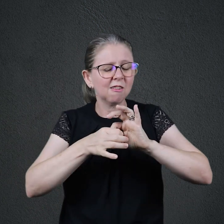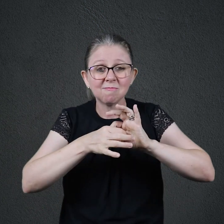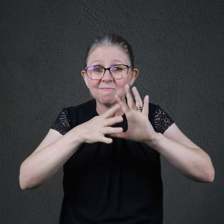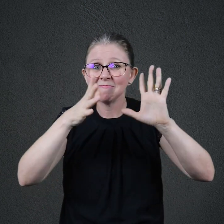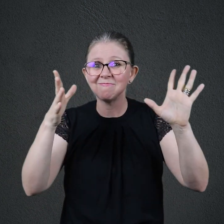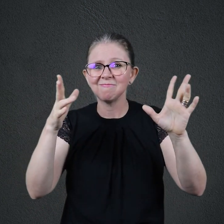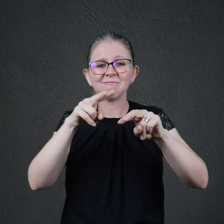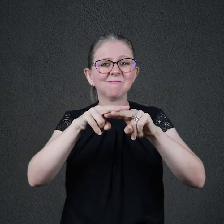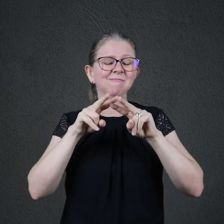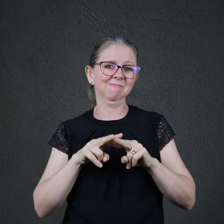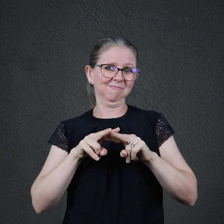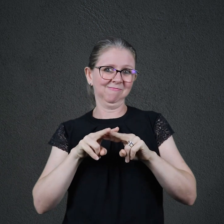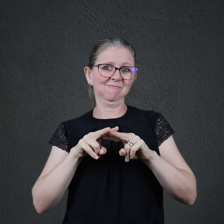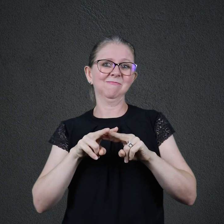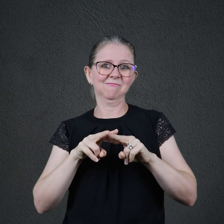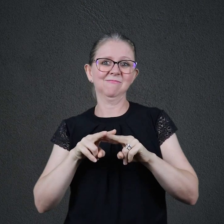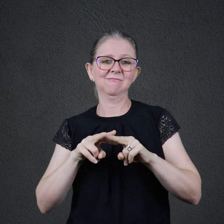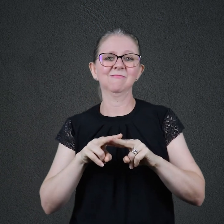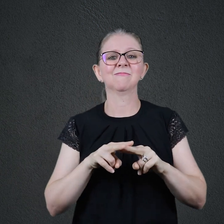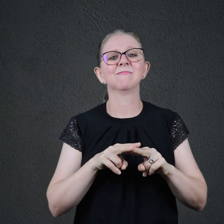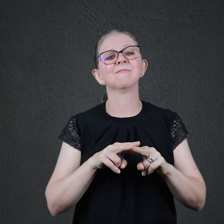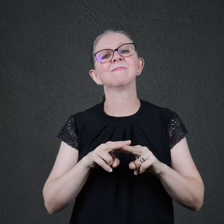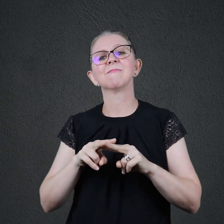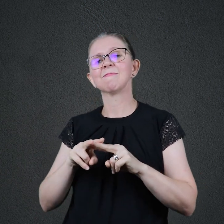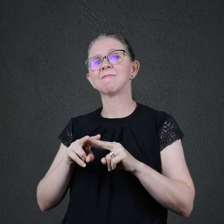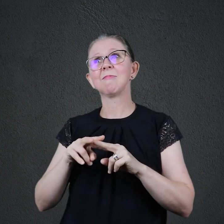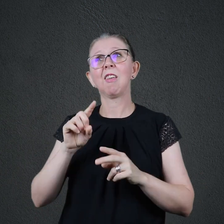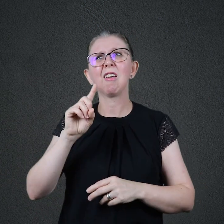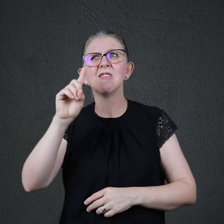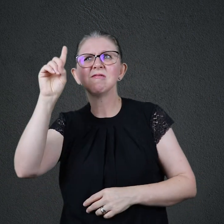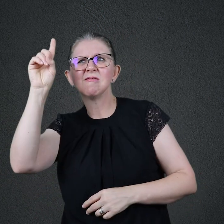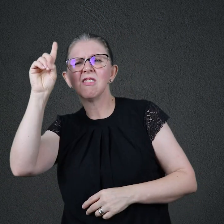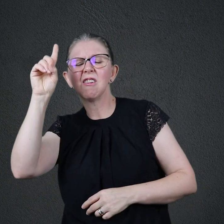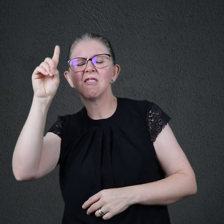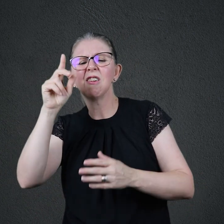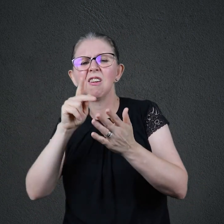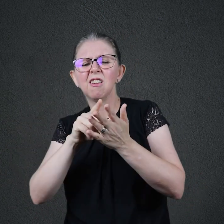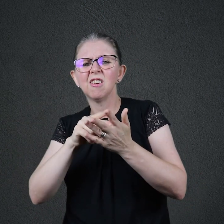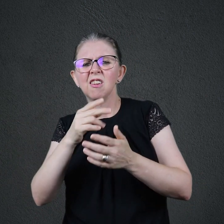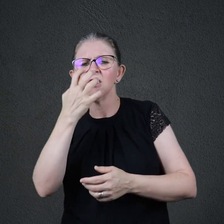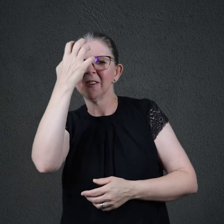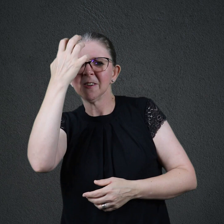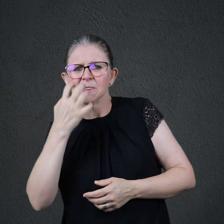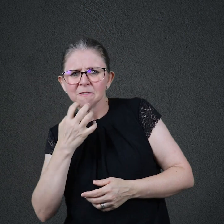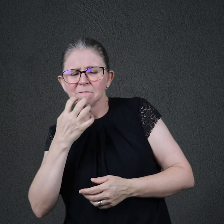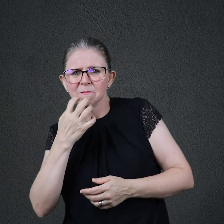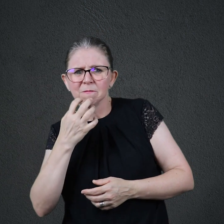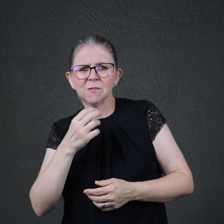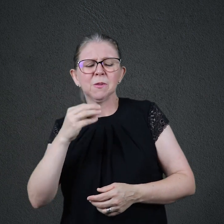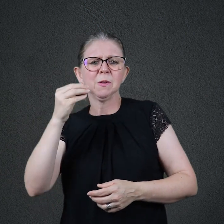muito tempo. O mesmo Deus que se enfurece contra quem não se arrepende, é também misericordioso para com os que se